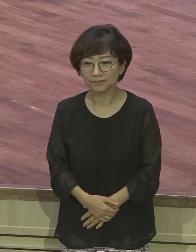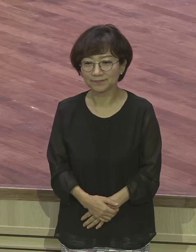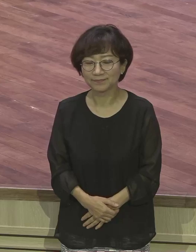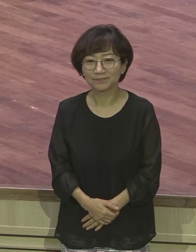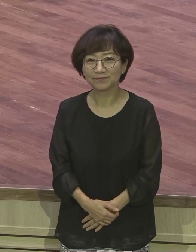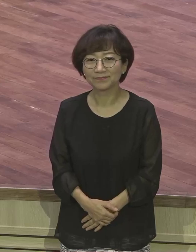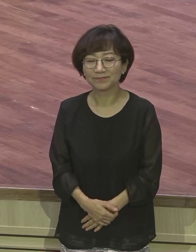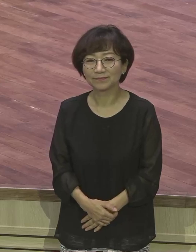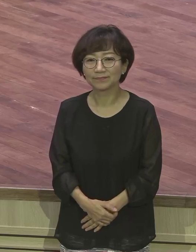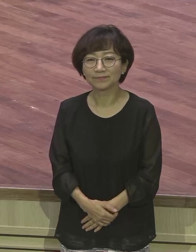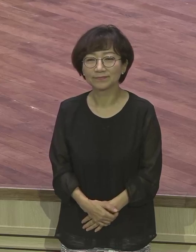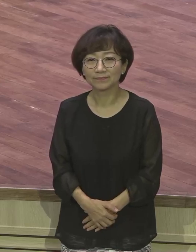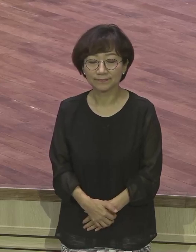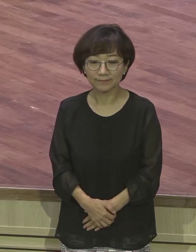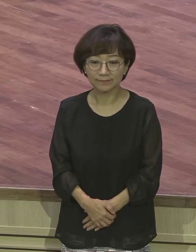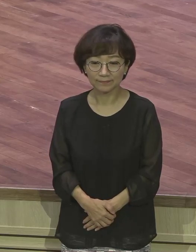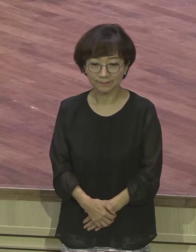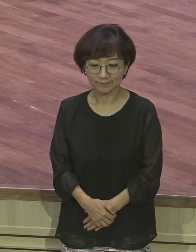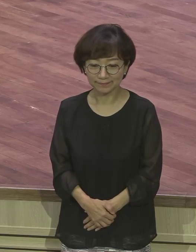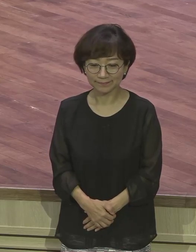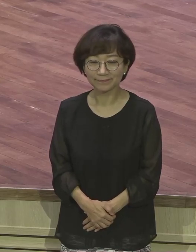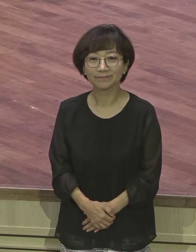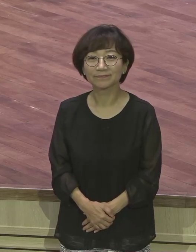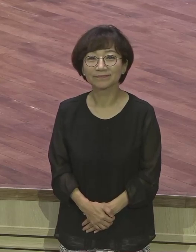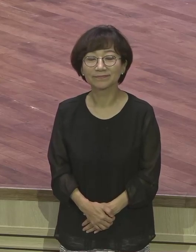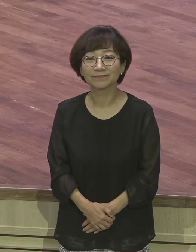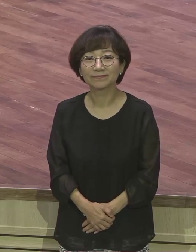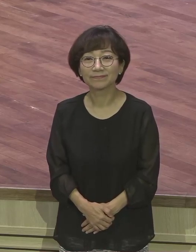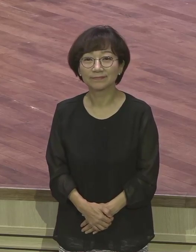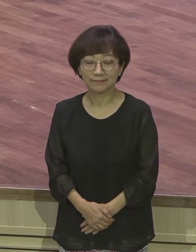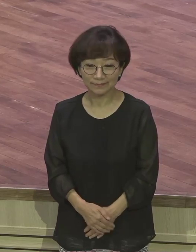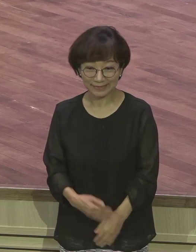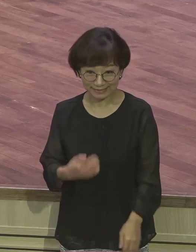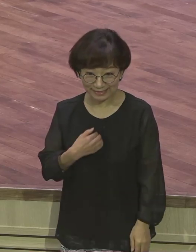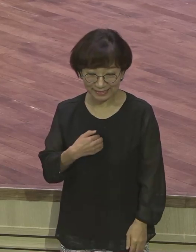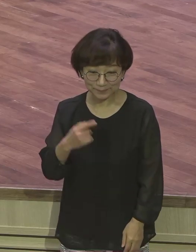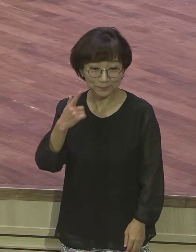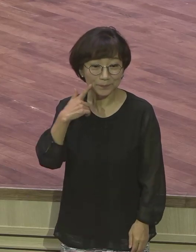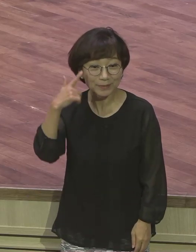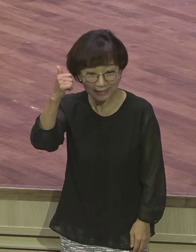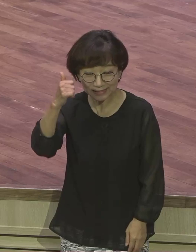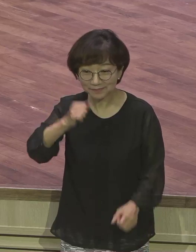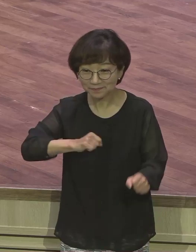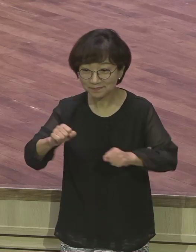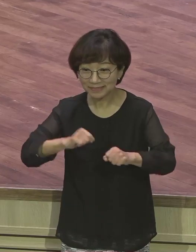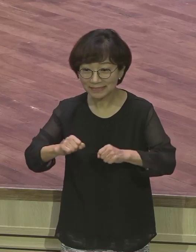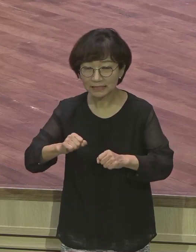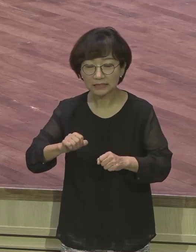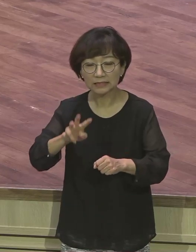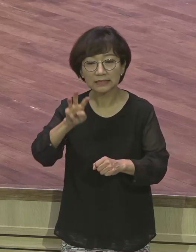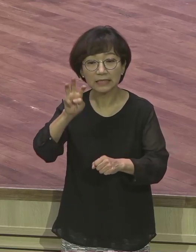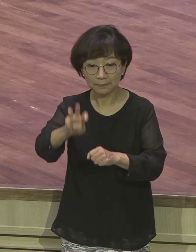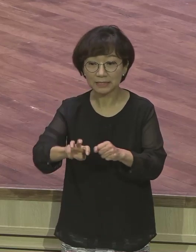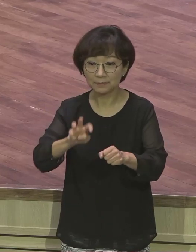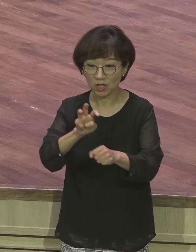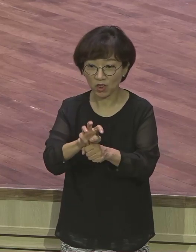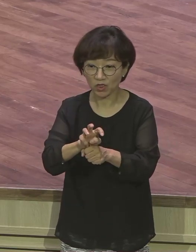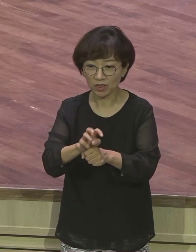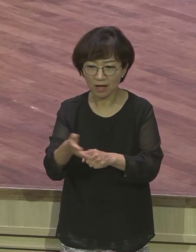저는요 하나님 앞에 이걸 지금 내가 30분째 목회하지만은 설교를 단 한번더 허겁지겁 해본 적이 없어요 미리